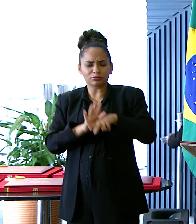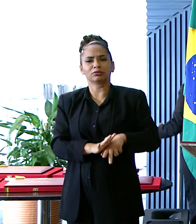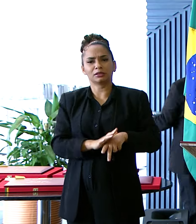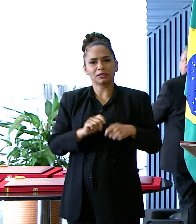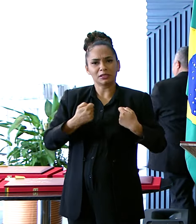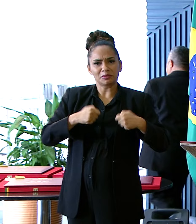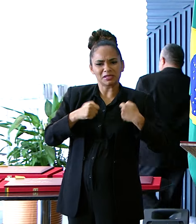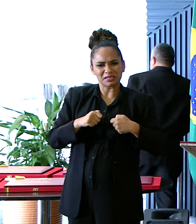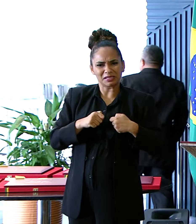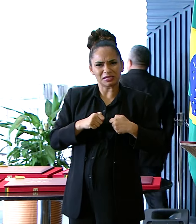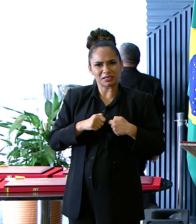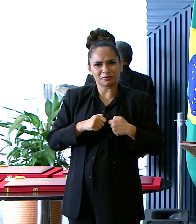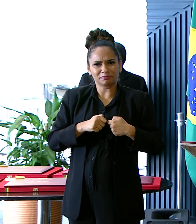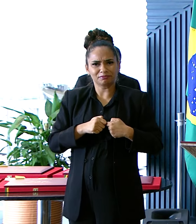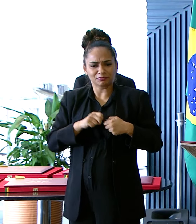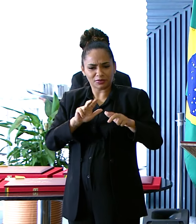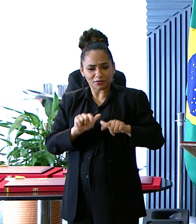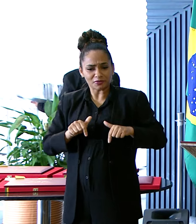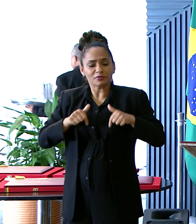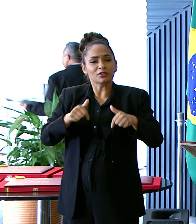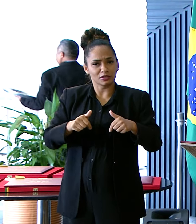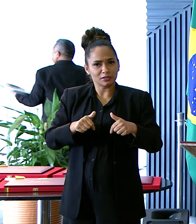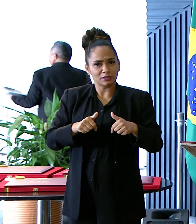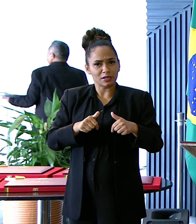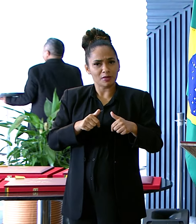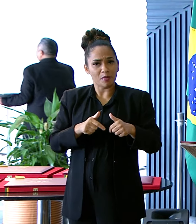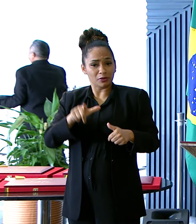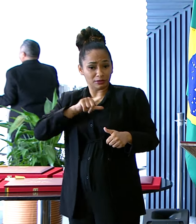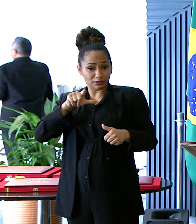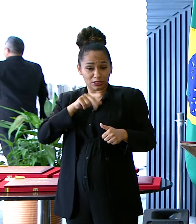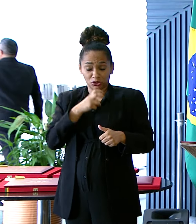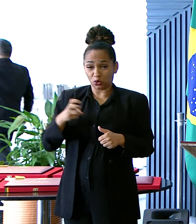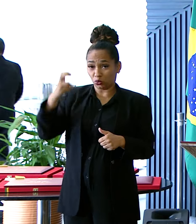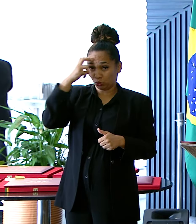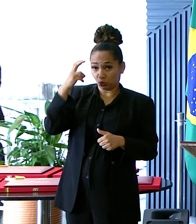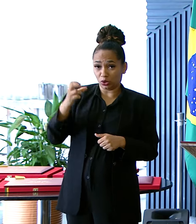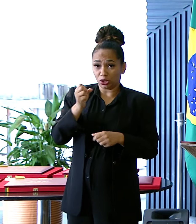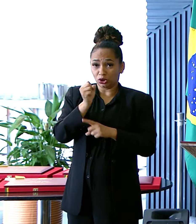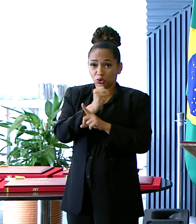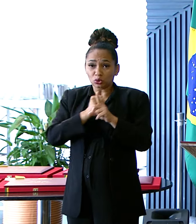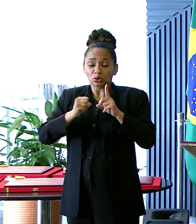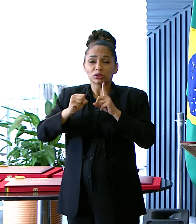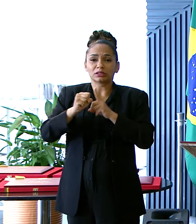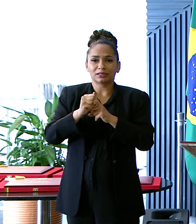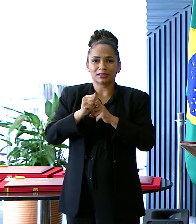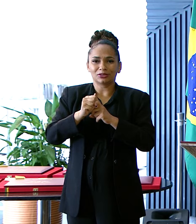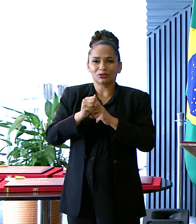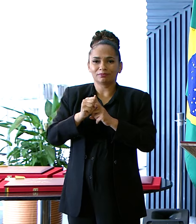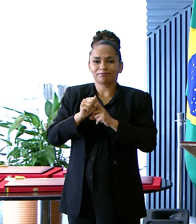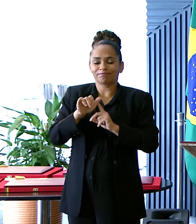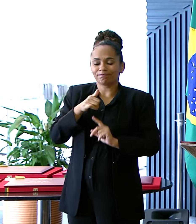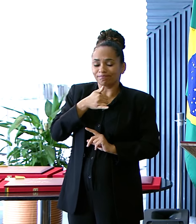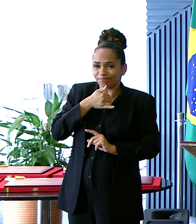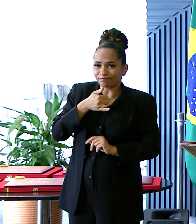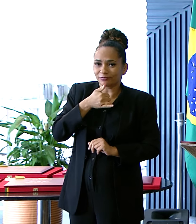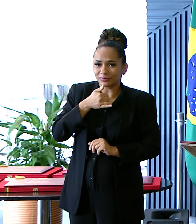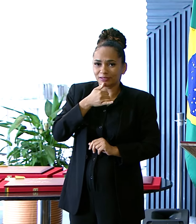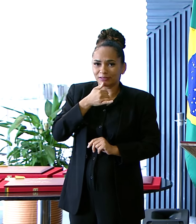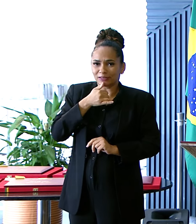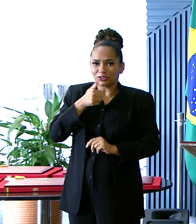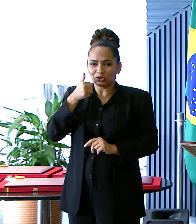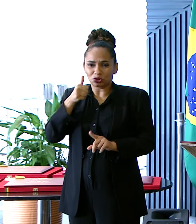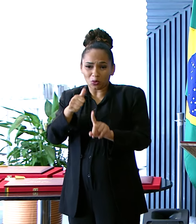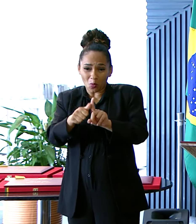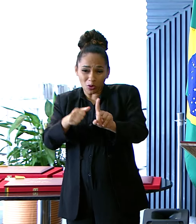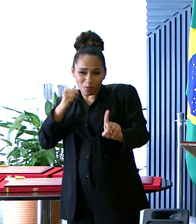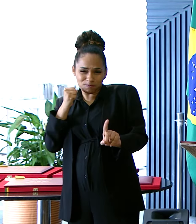superadas Pois incrustadas Na própria cultura De uma sociedade Onde tristemente O feminicídio